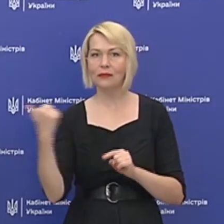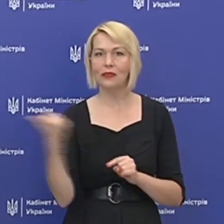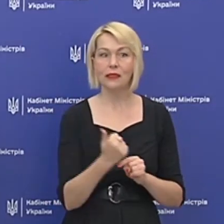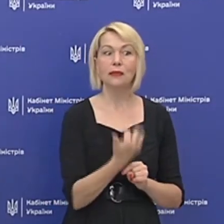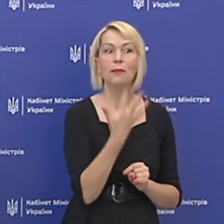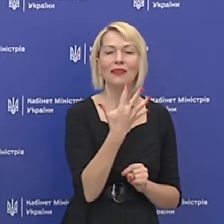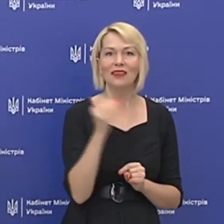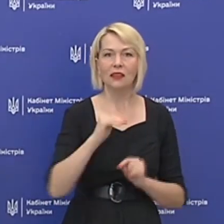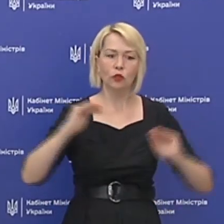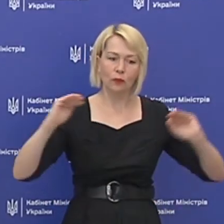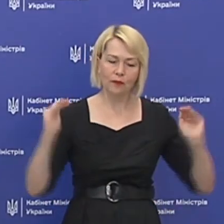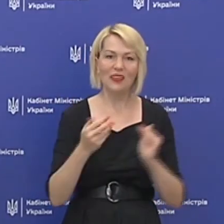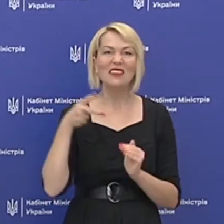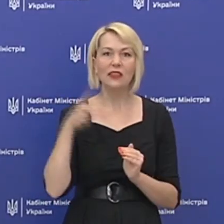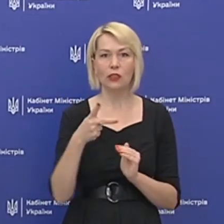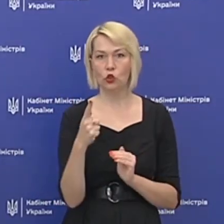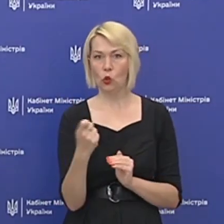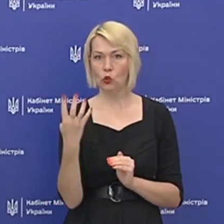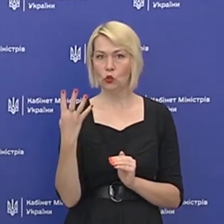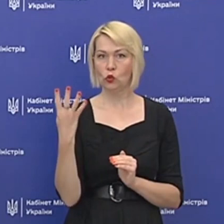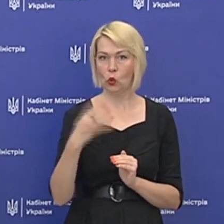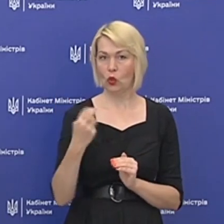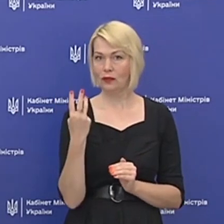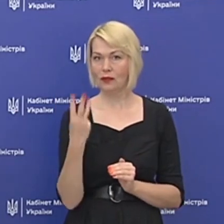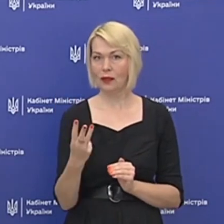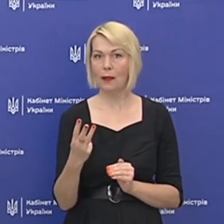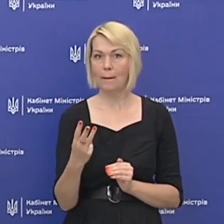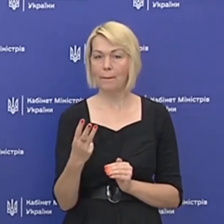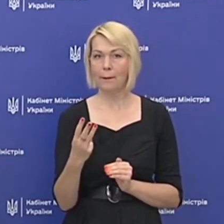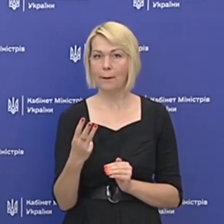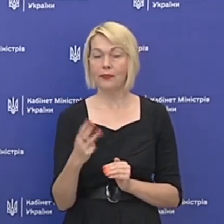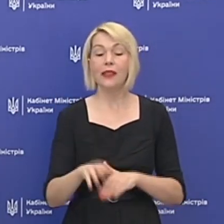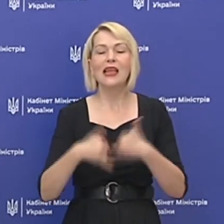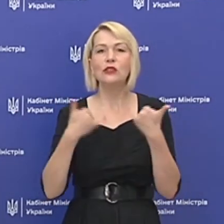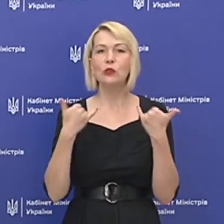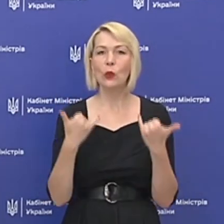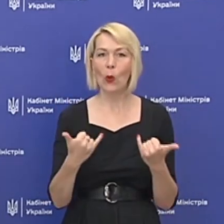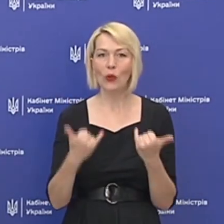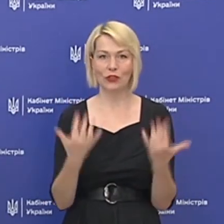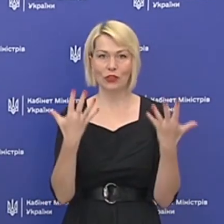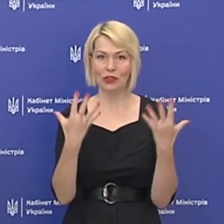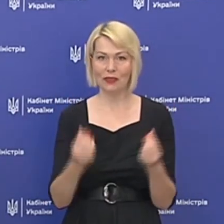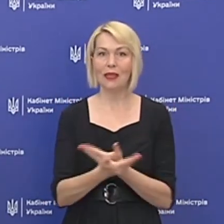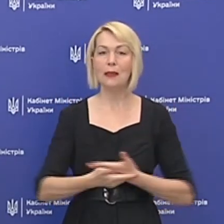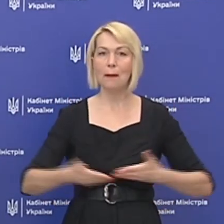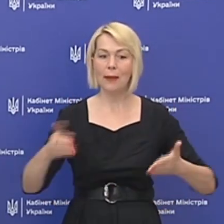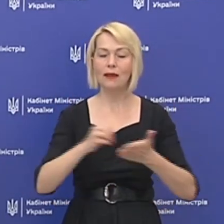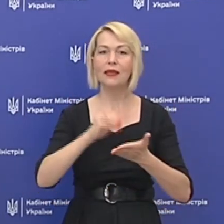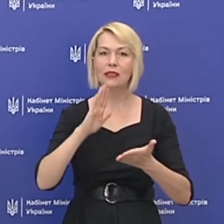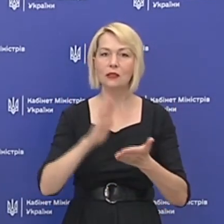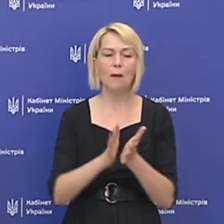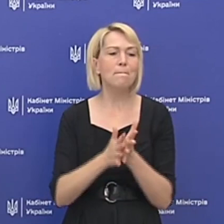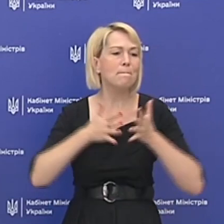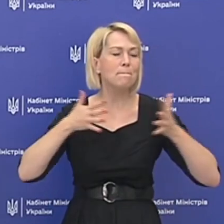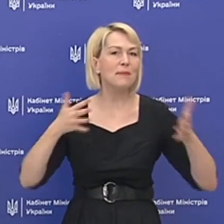з 5 тисяч до 2143. На сьогоднішній день ми реєструємо